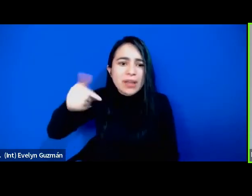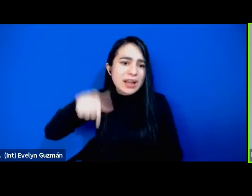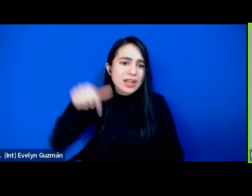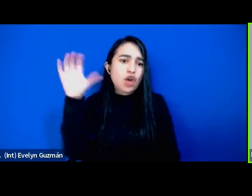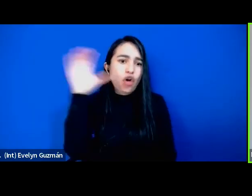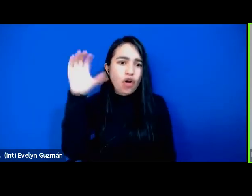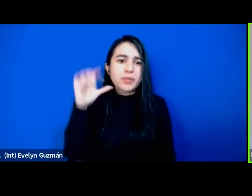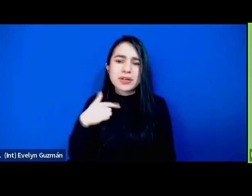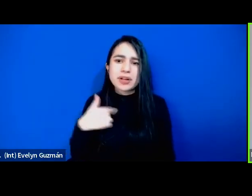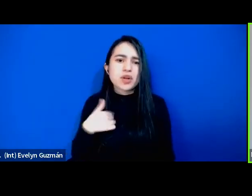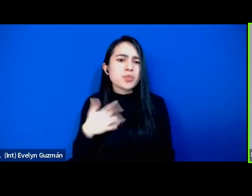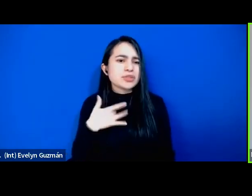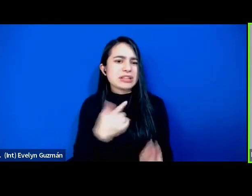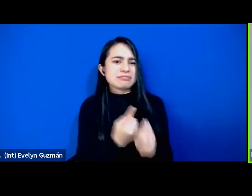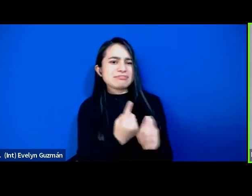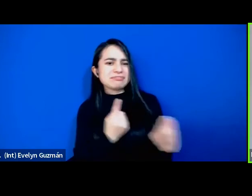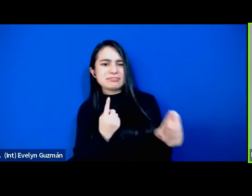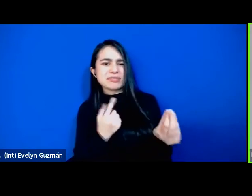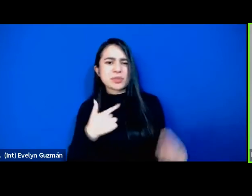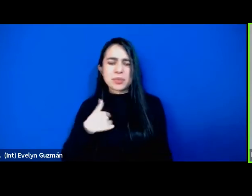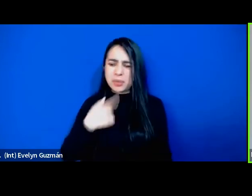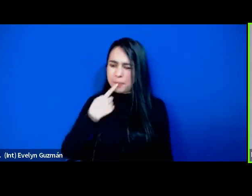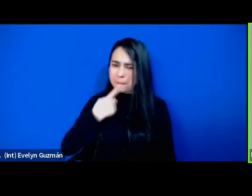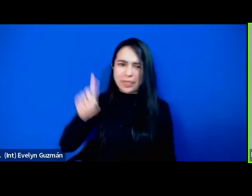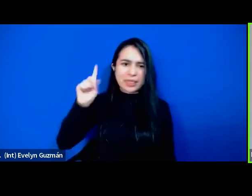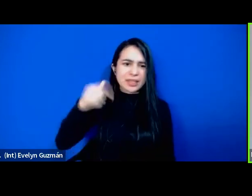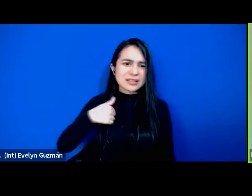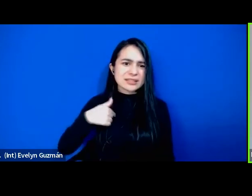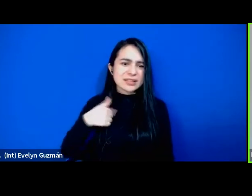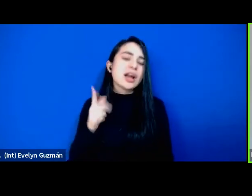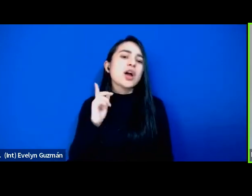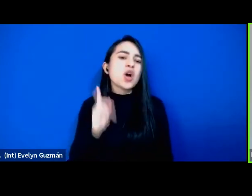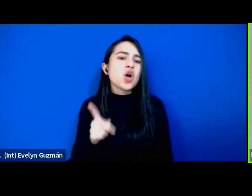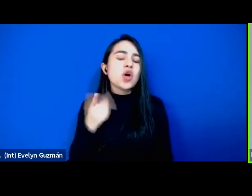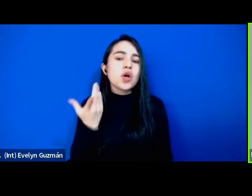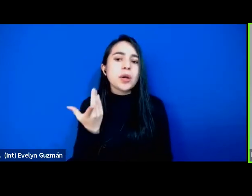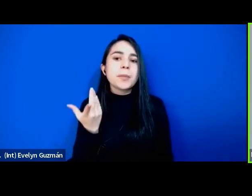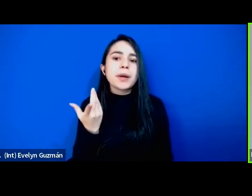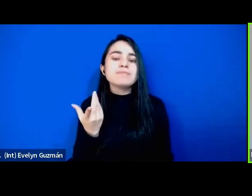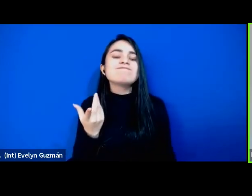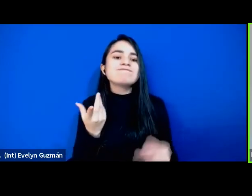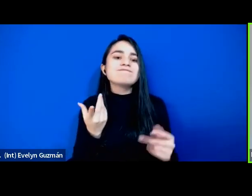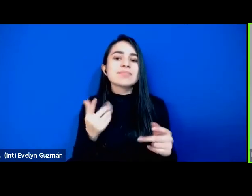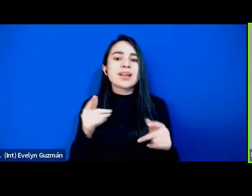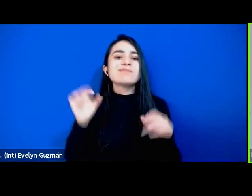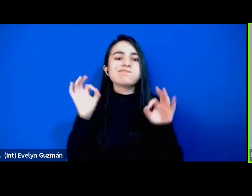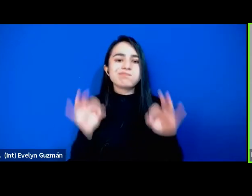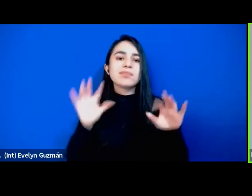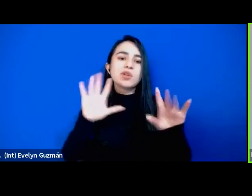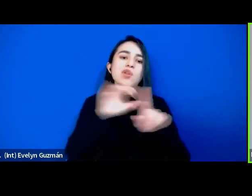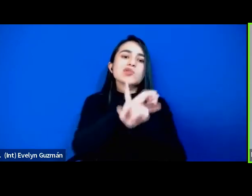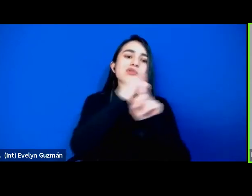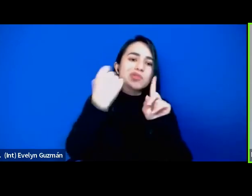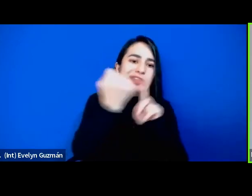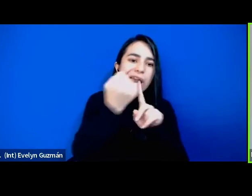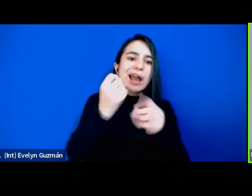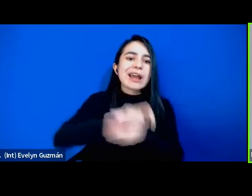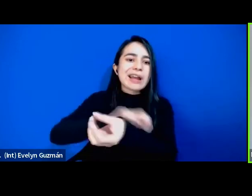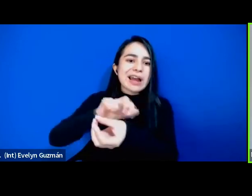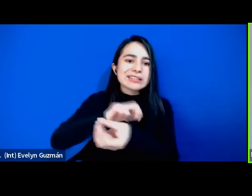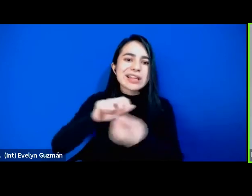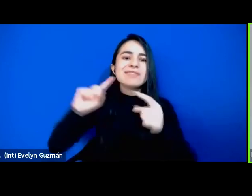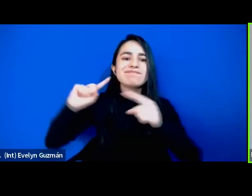como extraña y extraña bueno por una parte por todo ese ordenamiento socioracial pero tal como lo